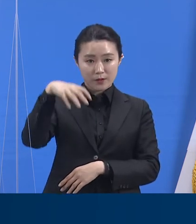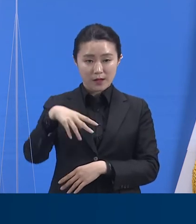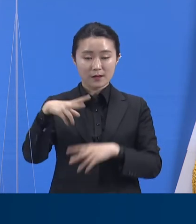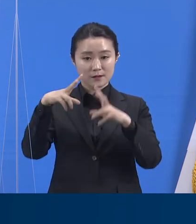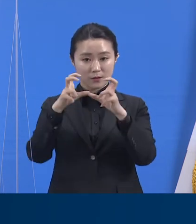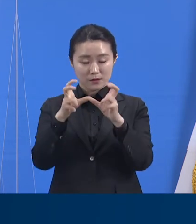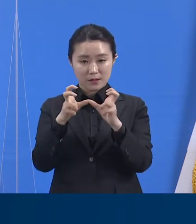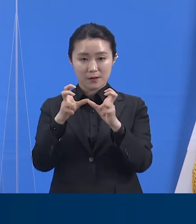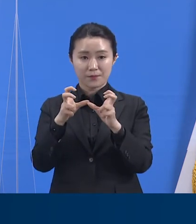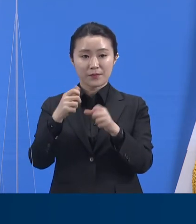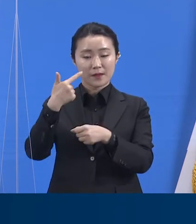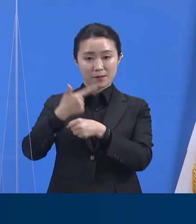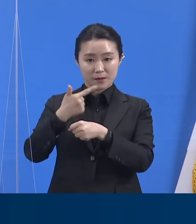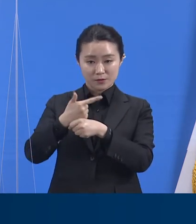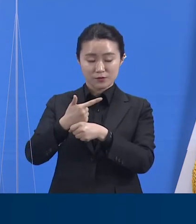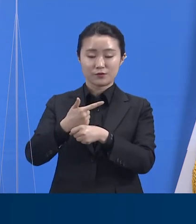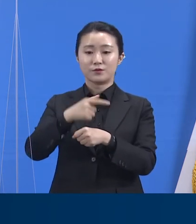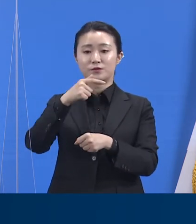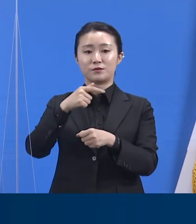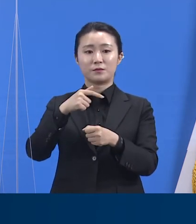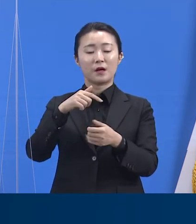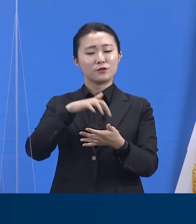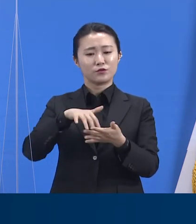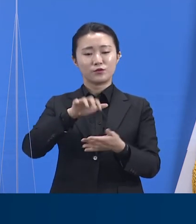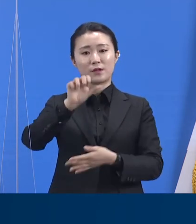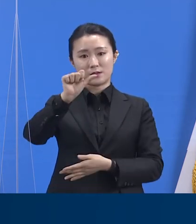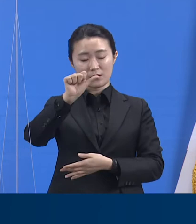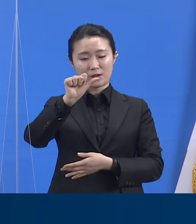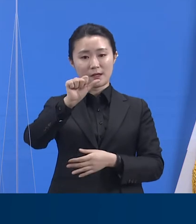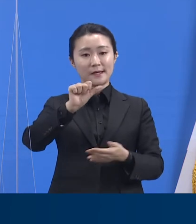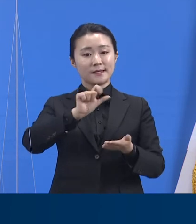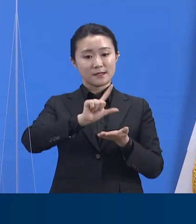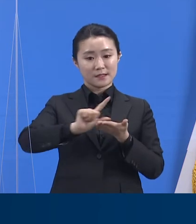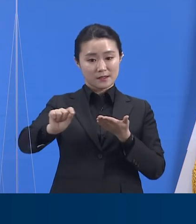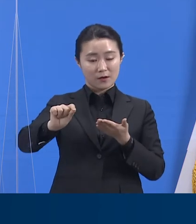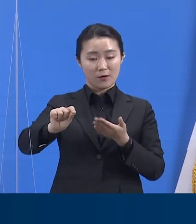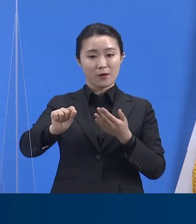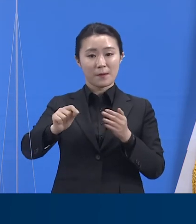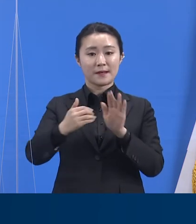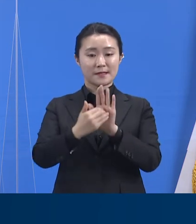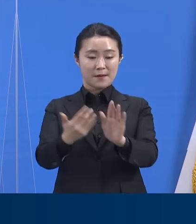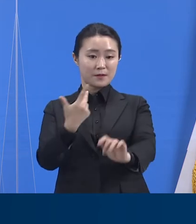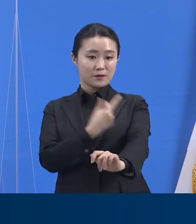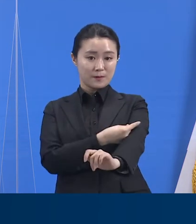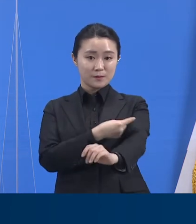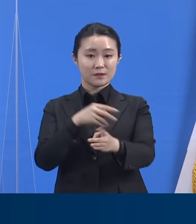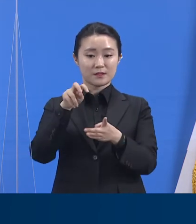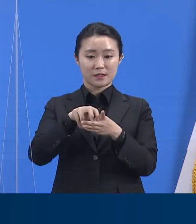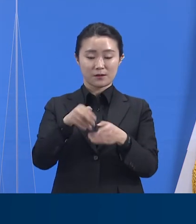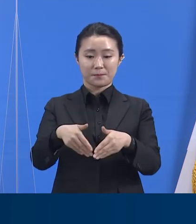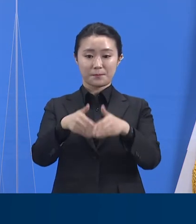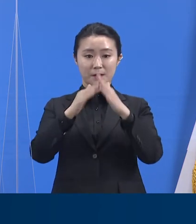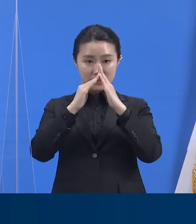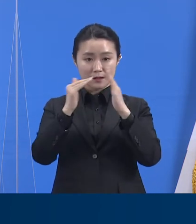남양주시 5개 시의 지역 예방접종센터가 우선 설치되어 운영 중입니다.